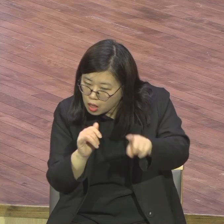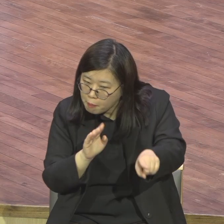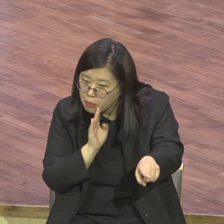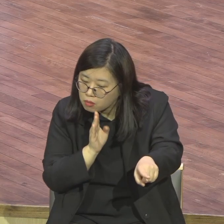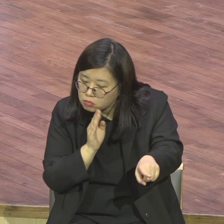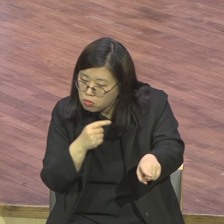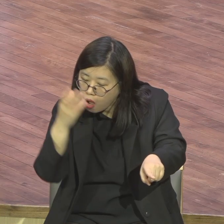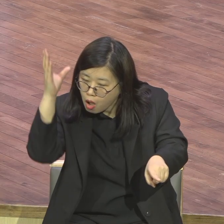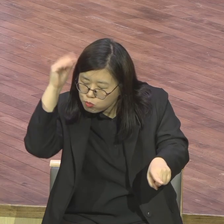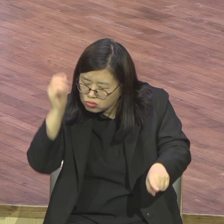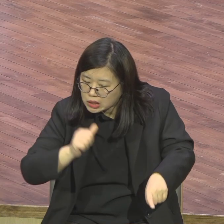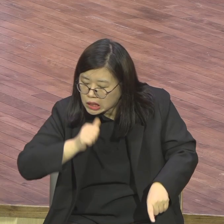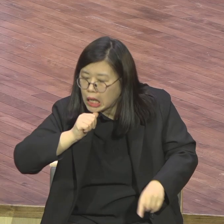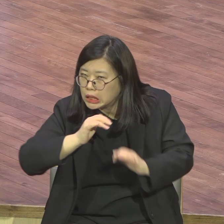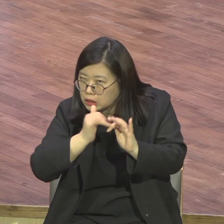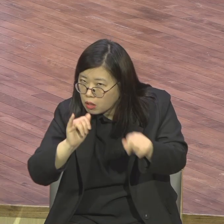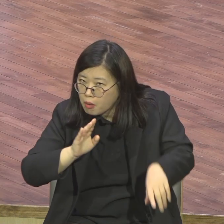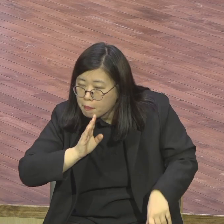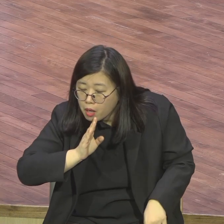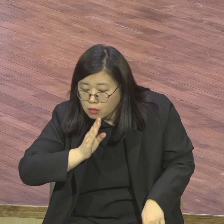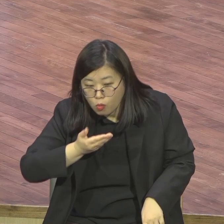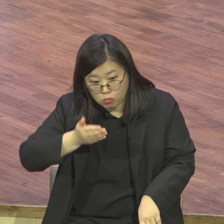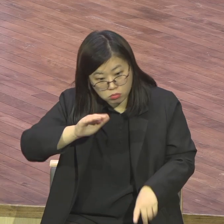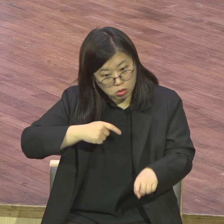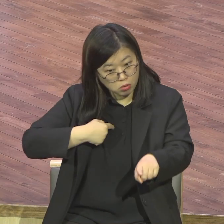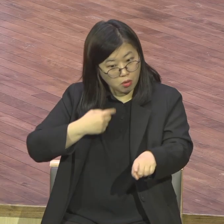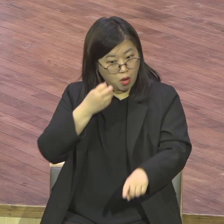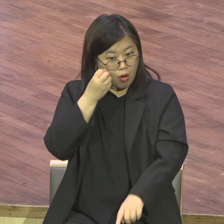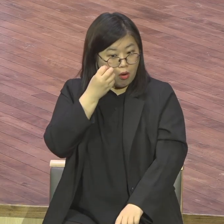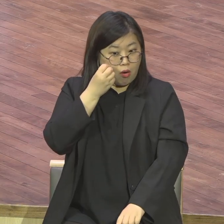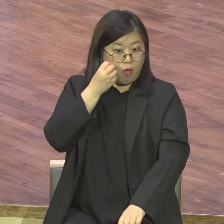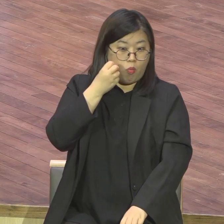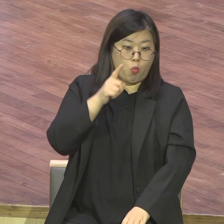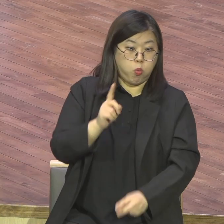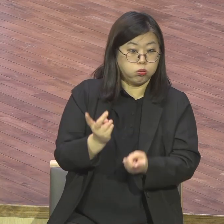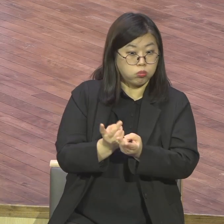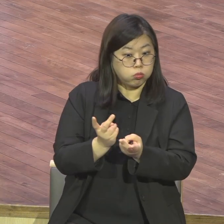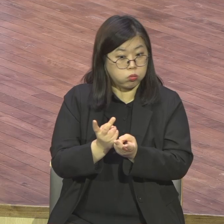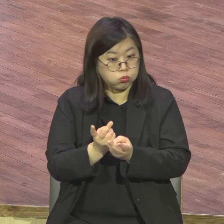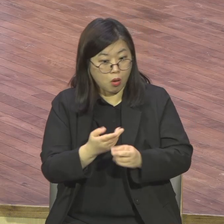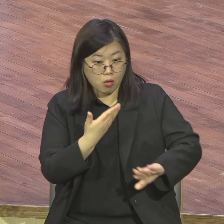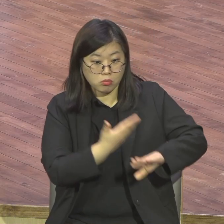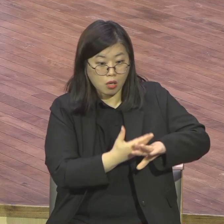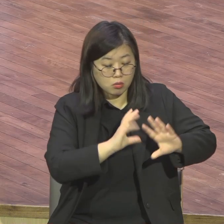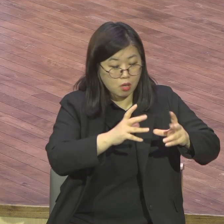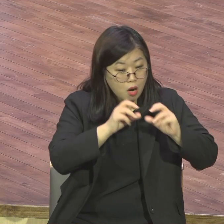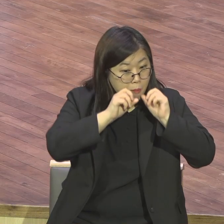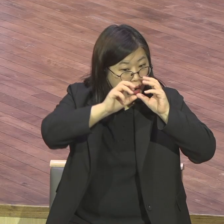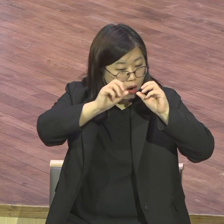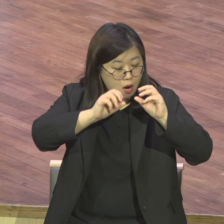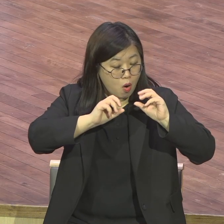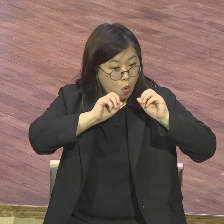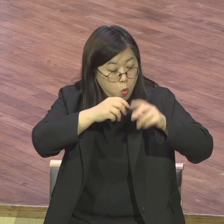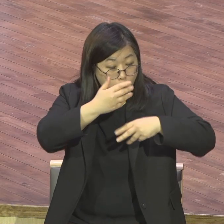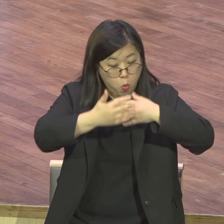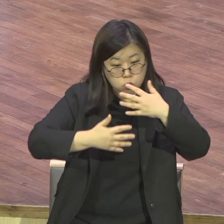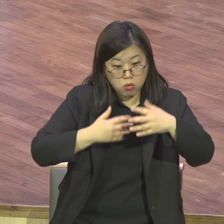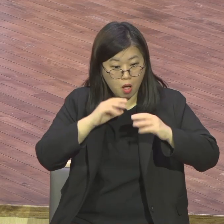가난한 것들 저 어부 어떻게 저럴 수가 있냐 헤븐 닛 탈란트 하나님이 주시는